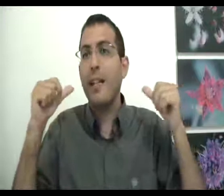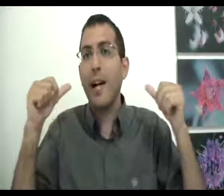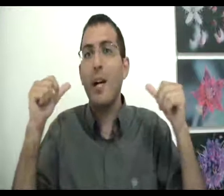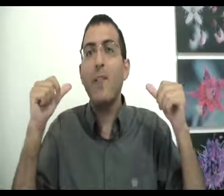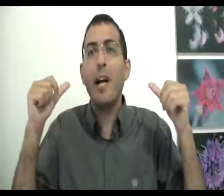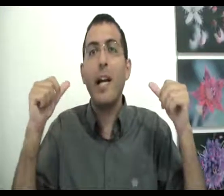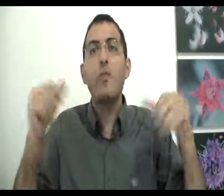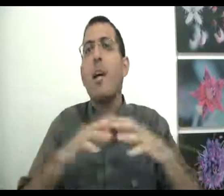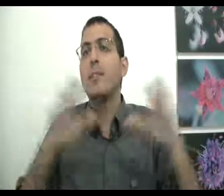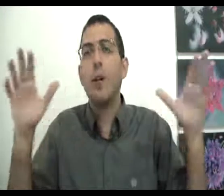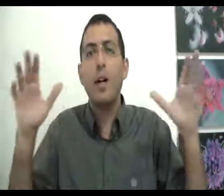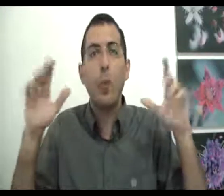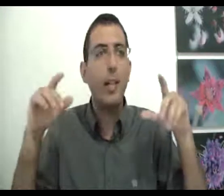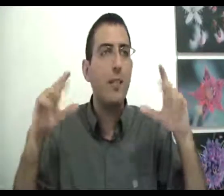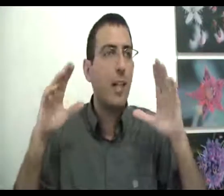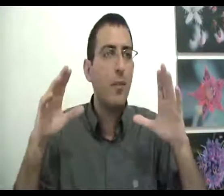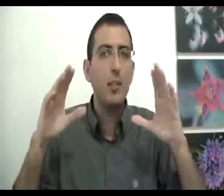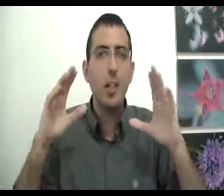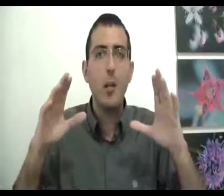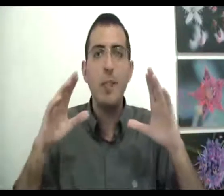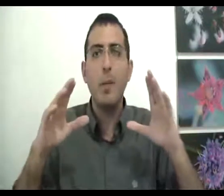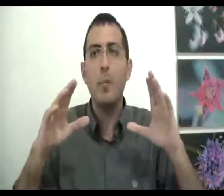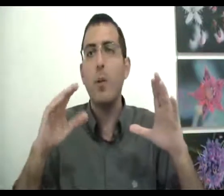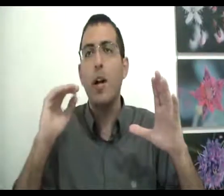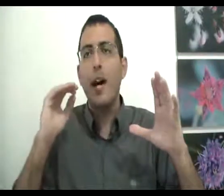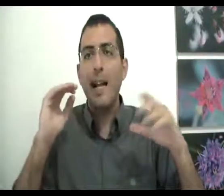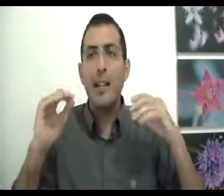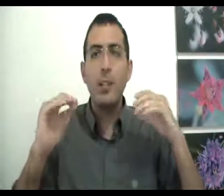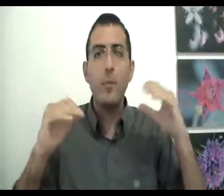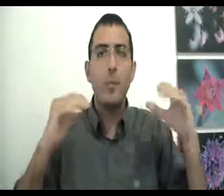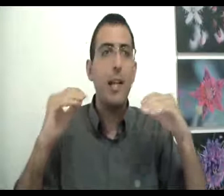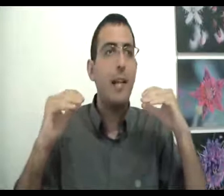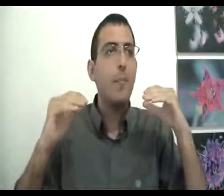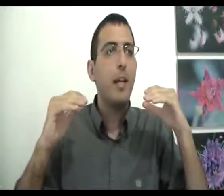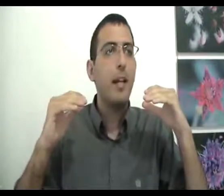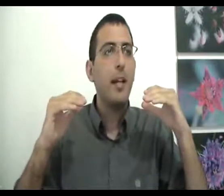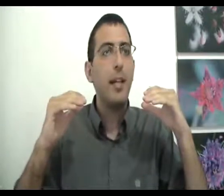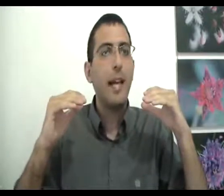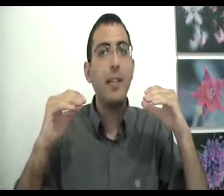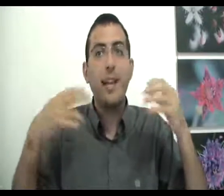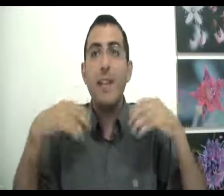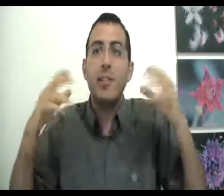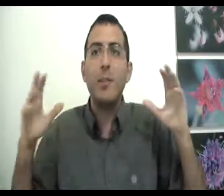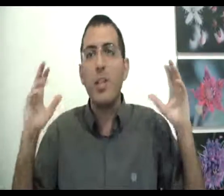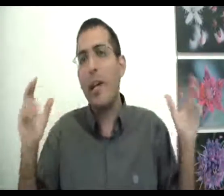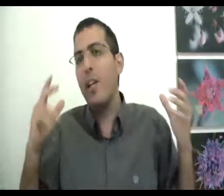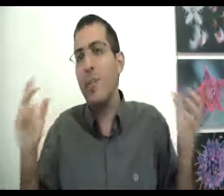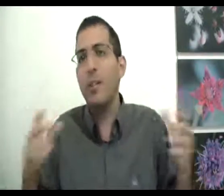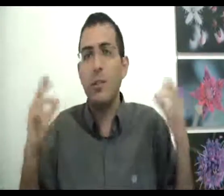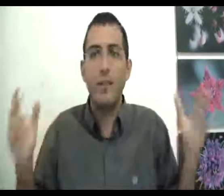קרה בעבר האם יש לך איזו הוכחה מוחלטת וכמובן שאני לא מדבר פה על אנשים שבא להם להגיד כן אבל זה מה שאני מרגיש מה אתה רוצה אבל